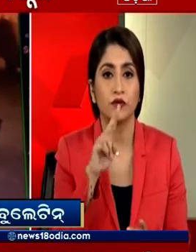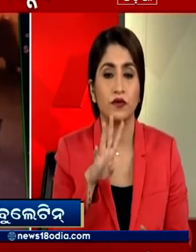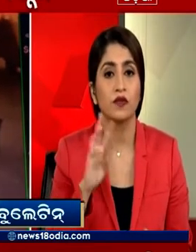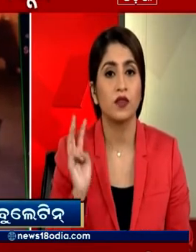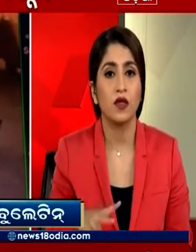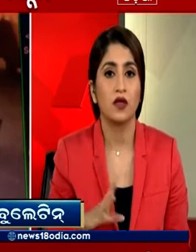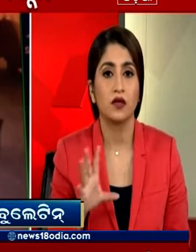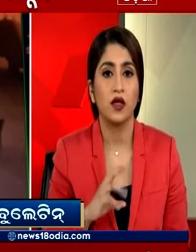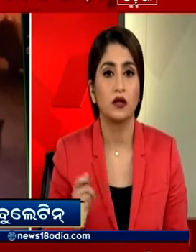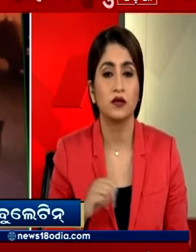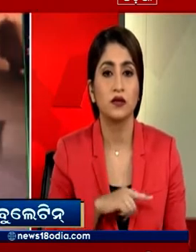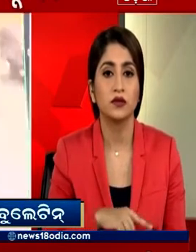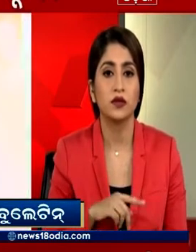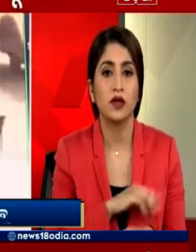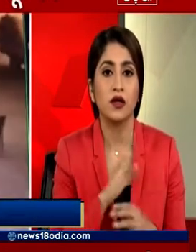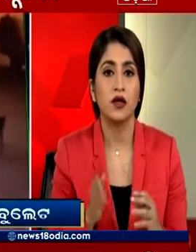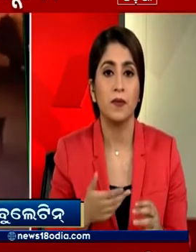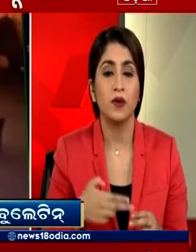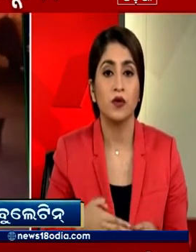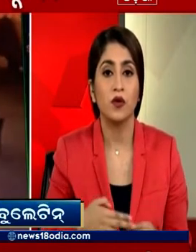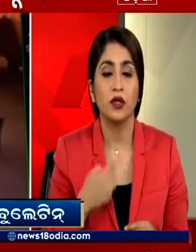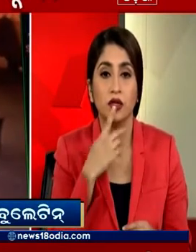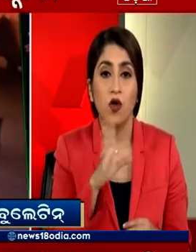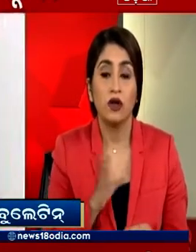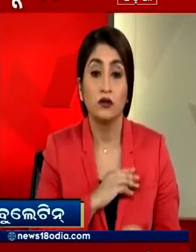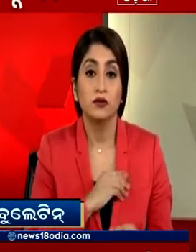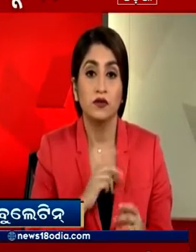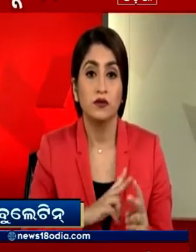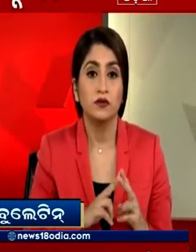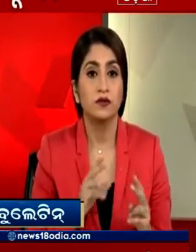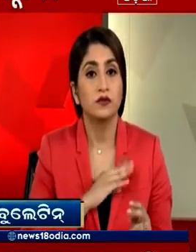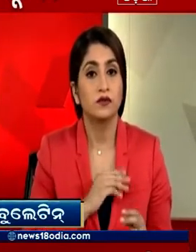लूट की इस वादाप के बाद पेट्रोल पंप के करमचारीों में दहश्यत का महल है